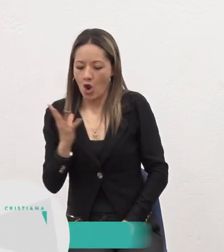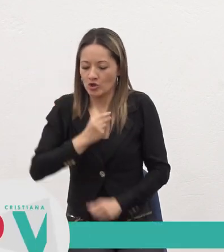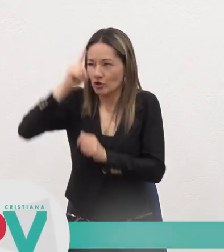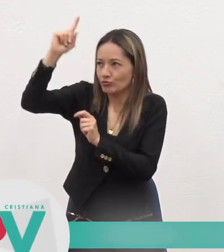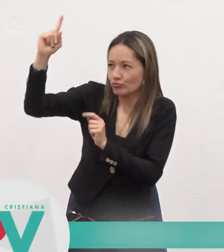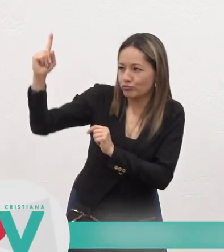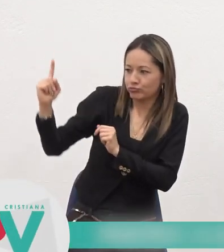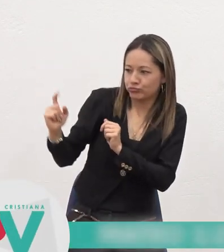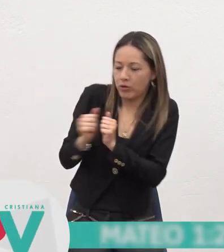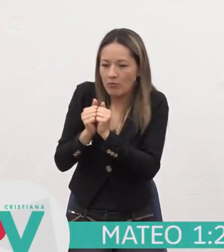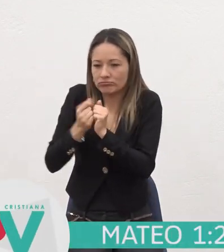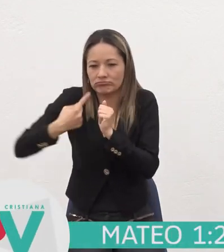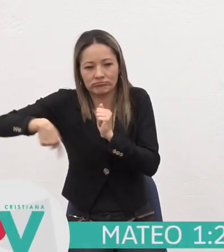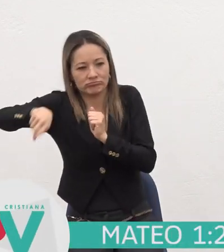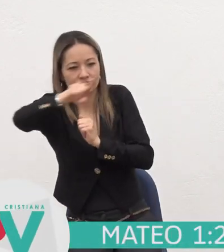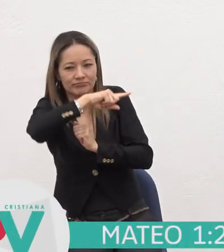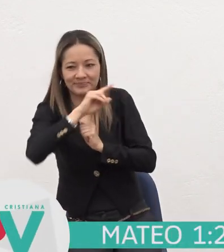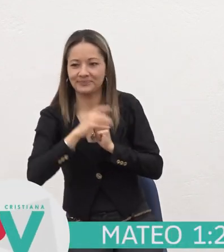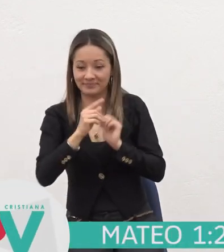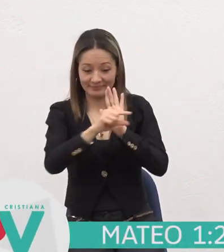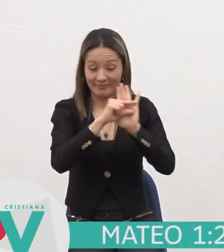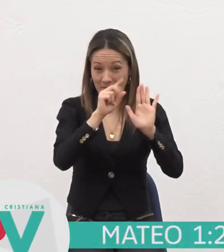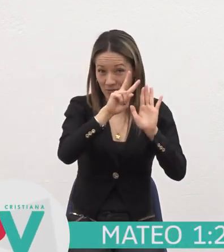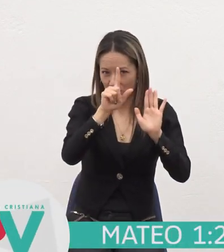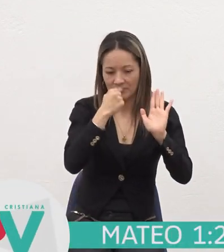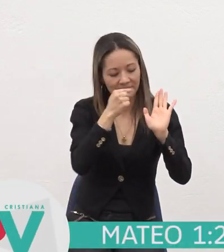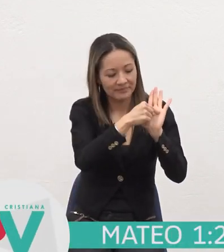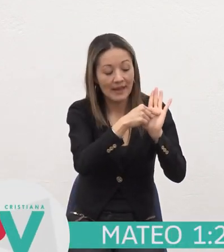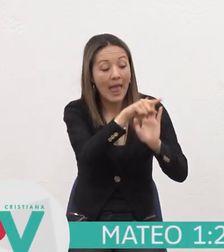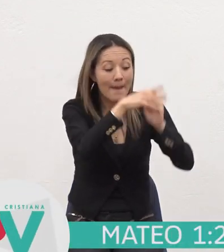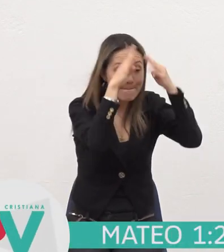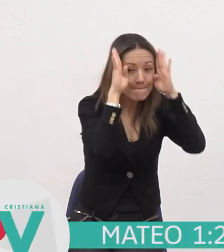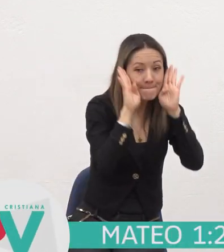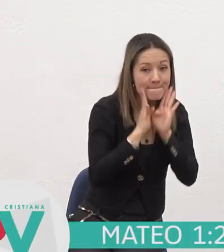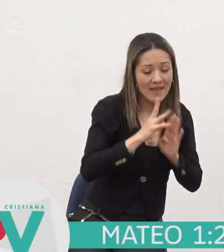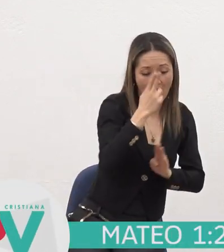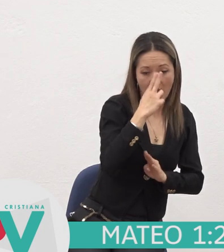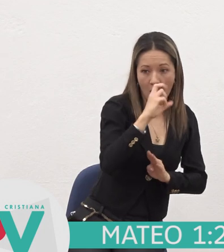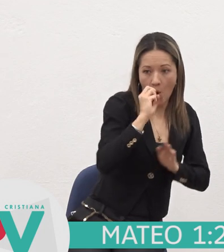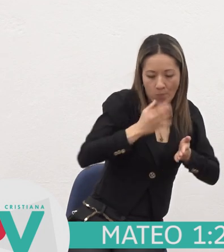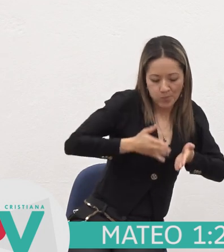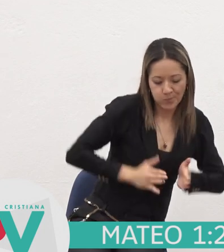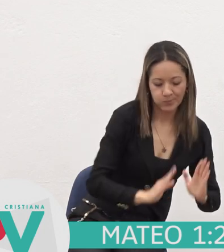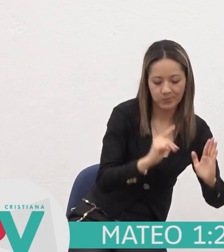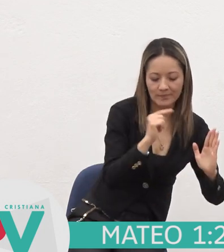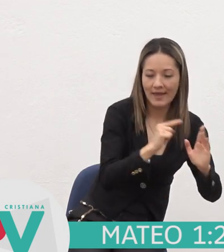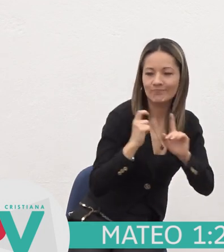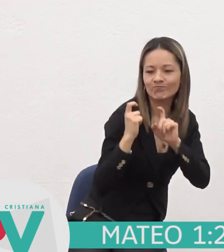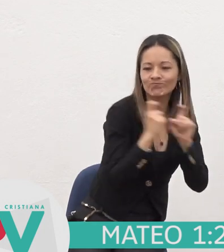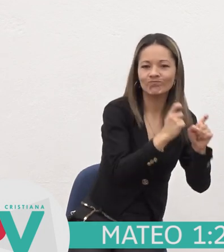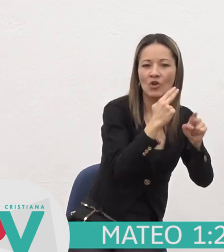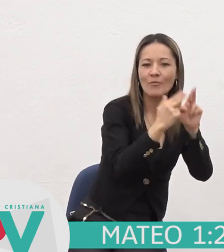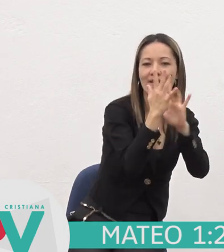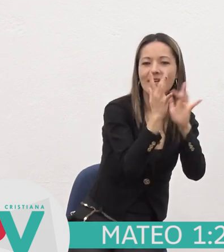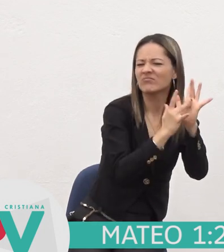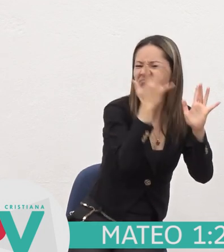Dice El 21 Ella tendrá un hijo Y tú le pondrás Por nombre Jesús Porque él salvará A su pueblo De los pecados